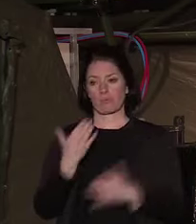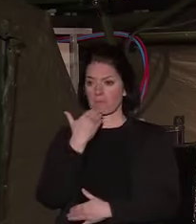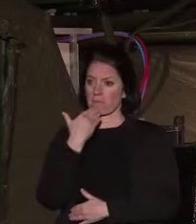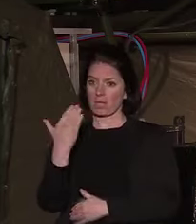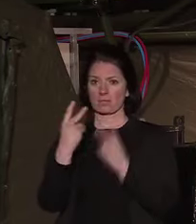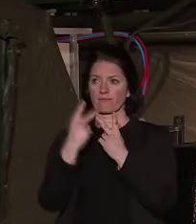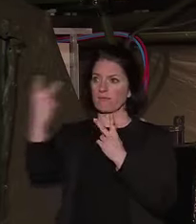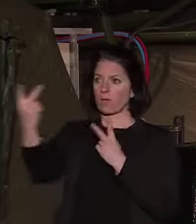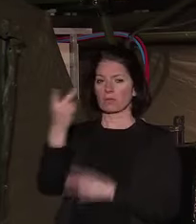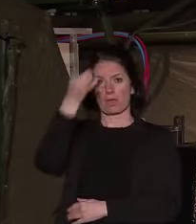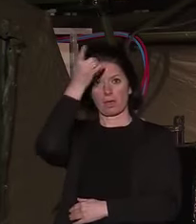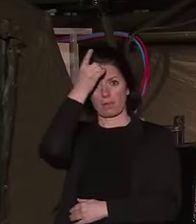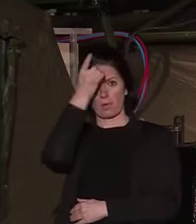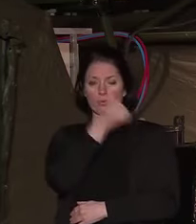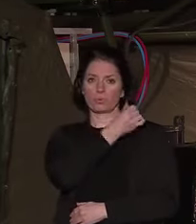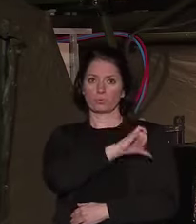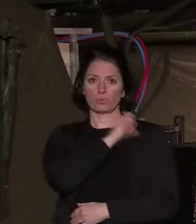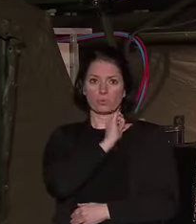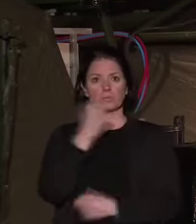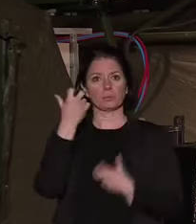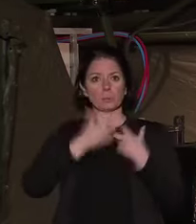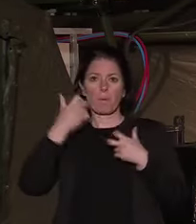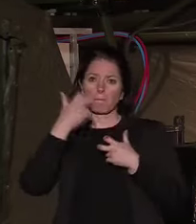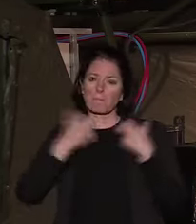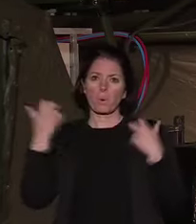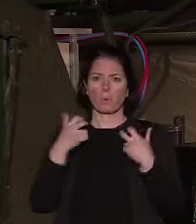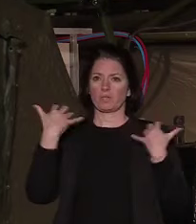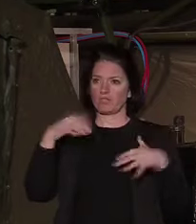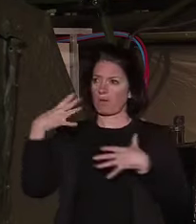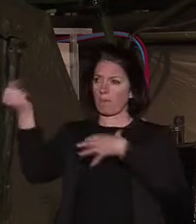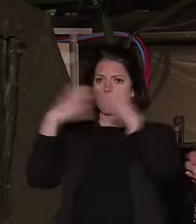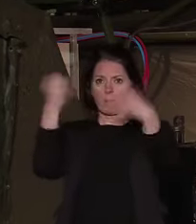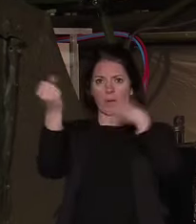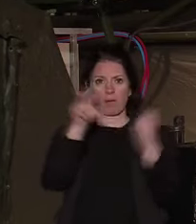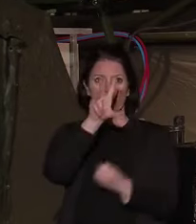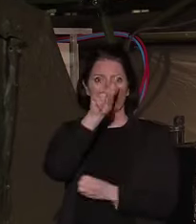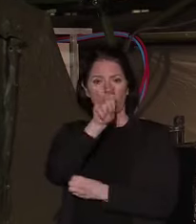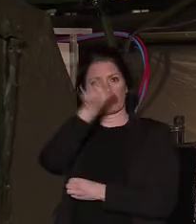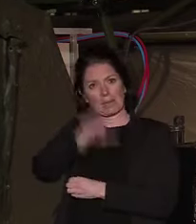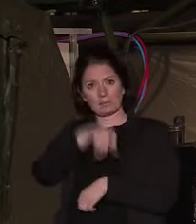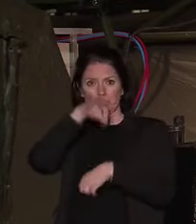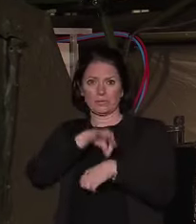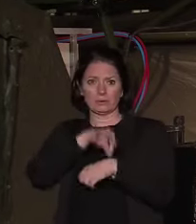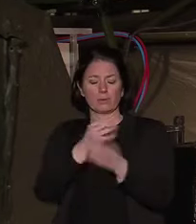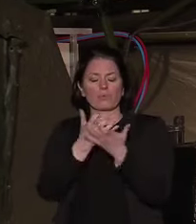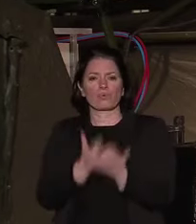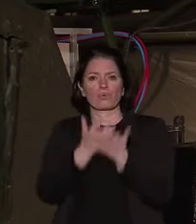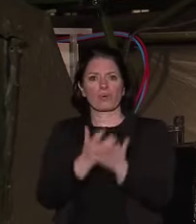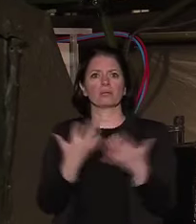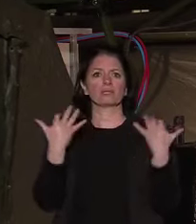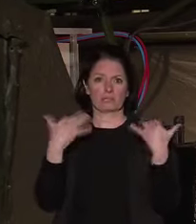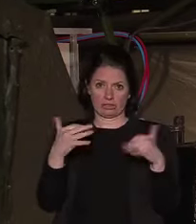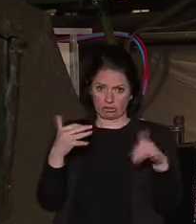voisins allemands, suisses, luxembourgeois, qui ont pris en charge une trentaine de patients lourds, comme nous l'avions fait il y a quelques semaines